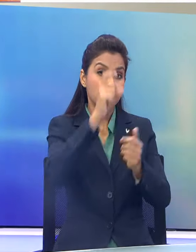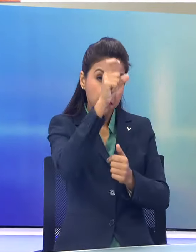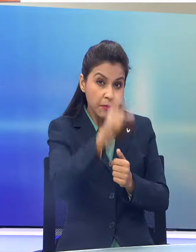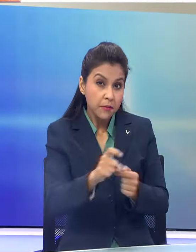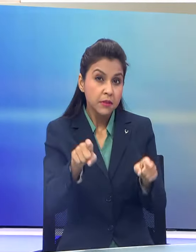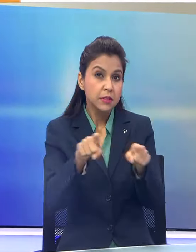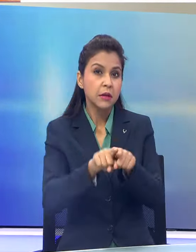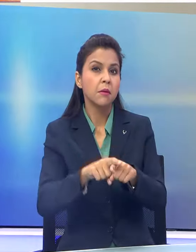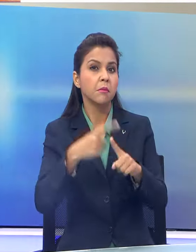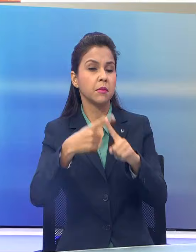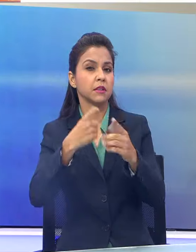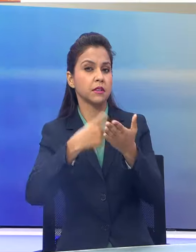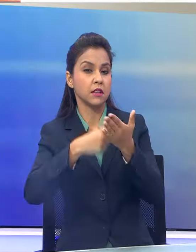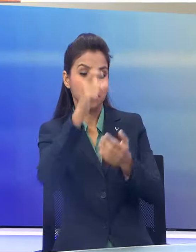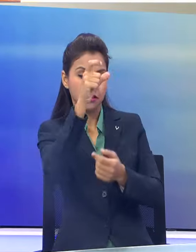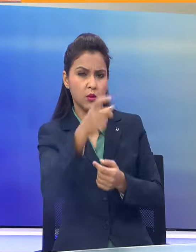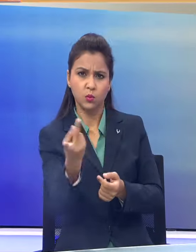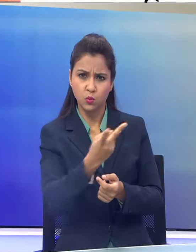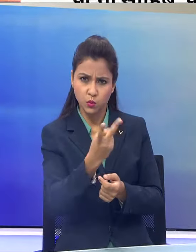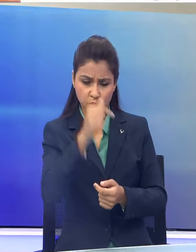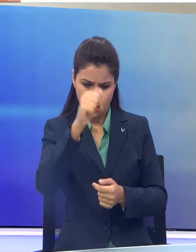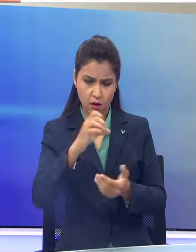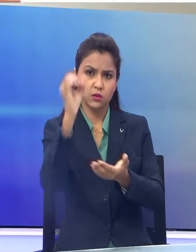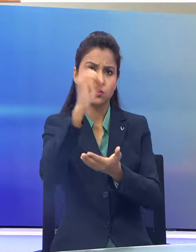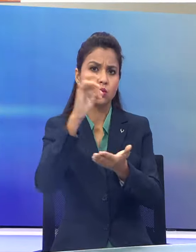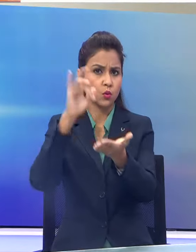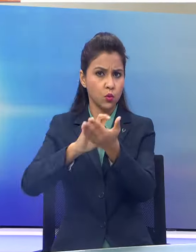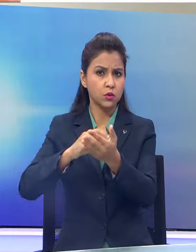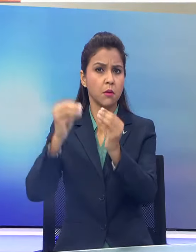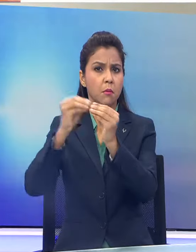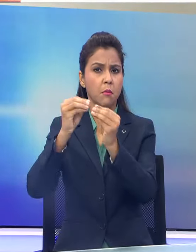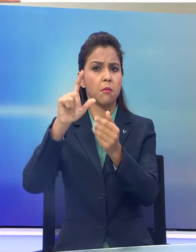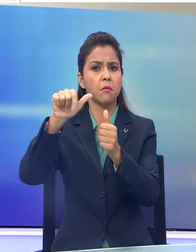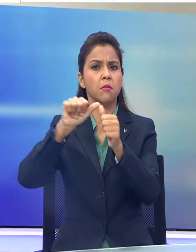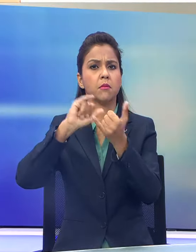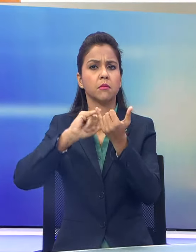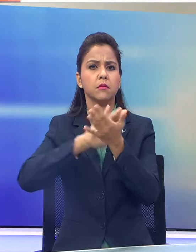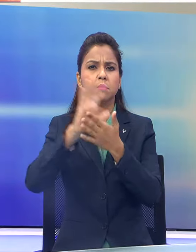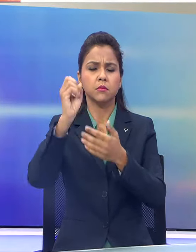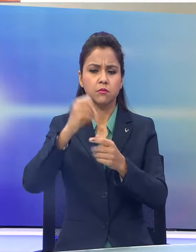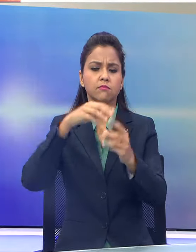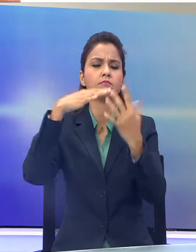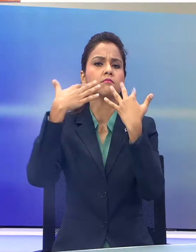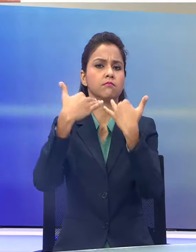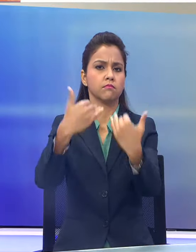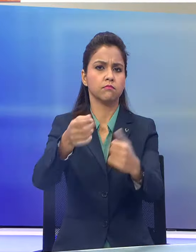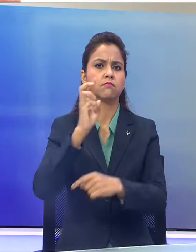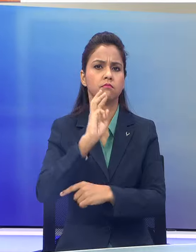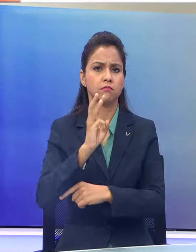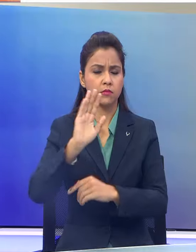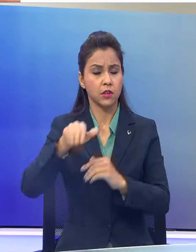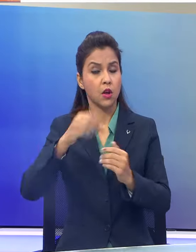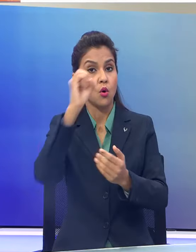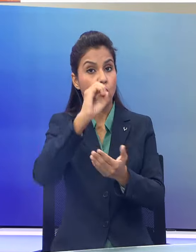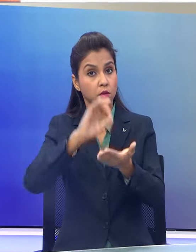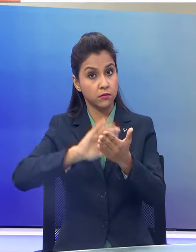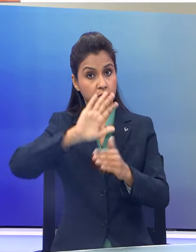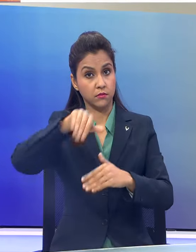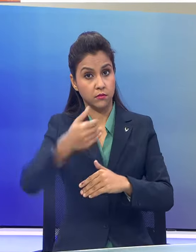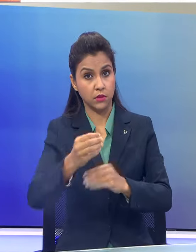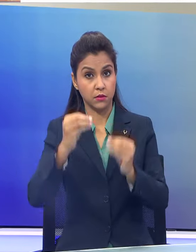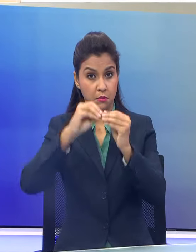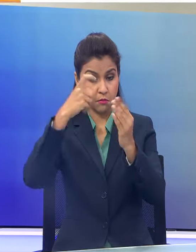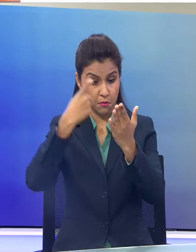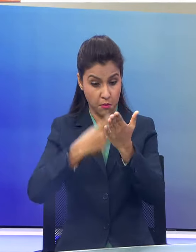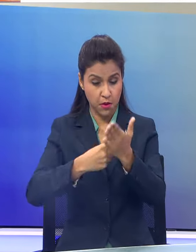खडगे और कॉंग्रिस नेता राहूल गांधी आज उडीशा के बाला सौर में चुनाव प्रचार करेंगे उडीशा के बाद राहूल गांधी बिहार